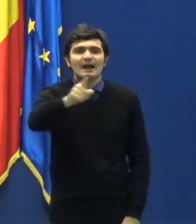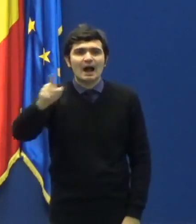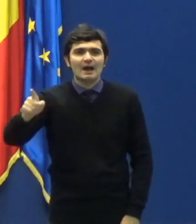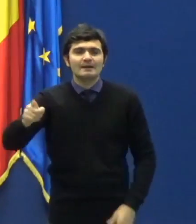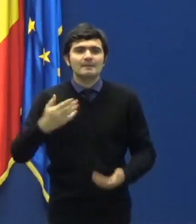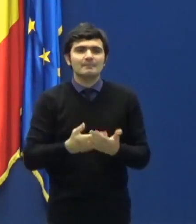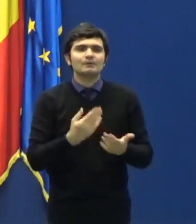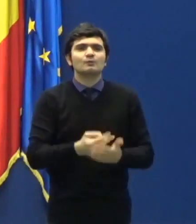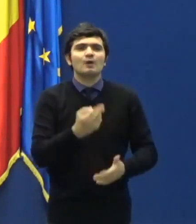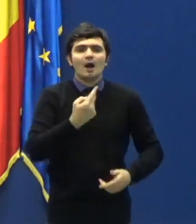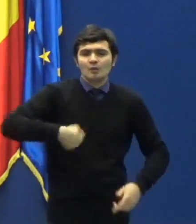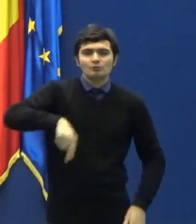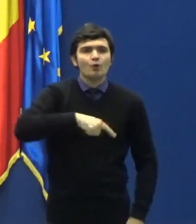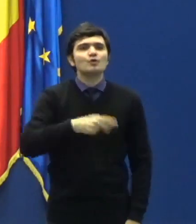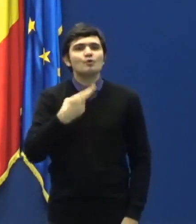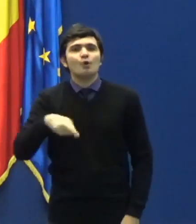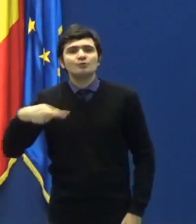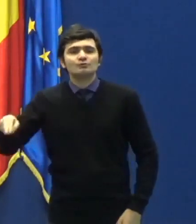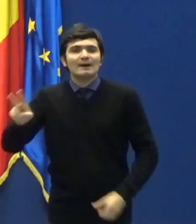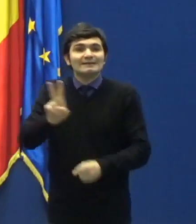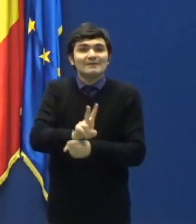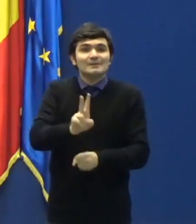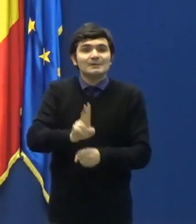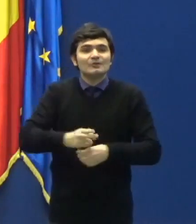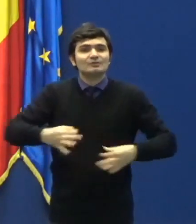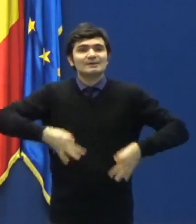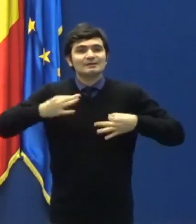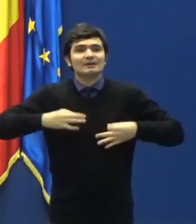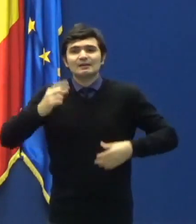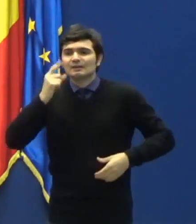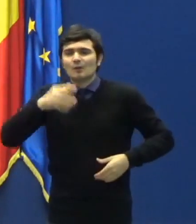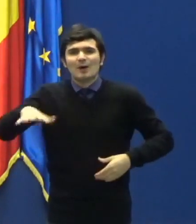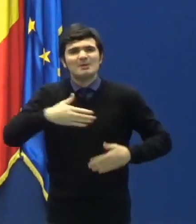de sănătatea celor dragi și de sănătatea tuturor.